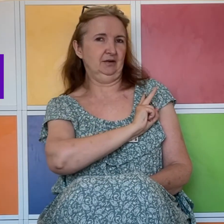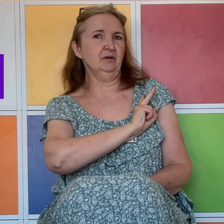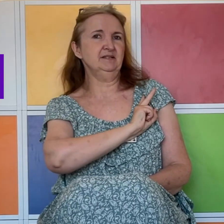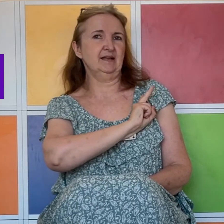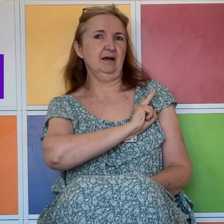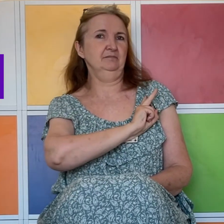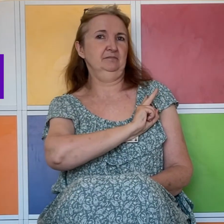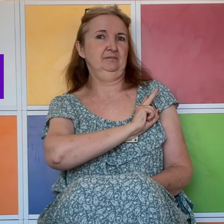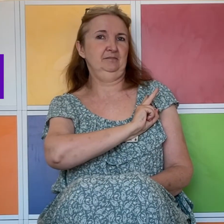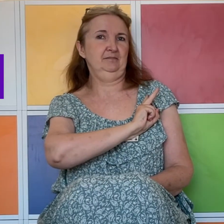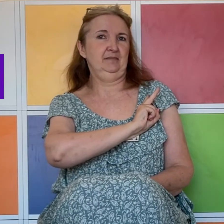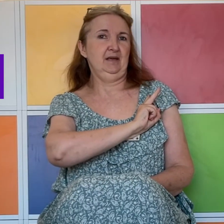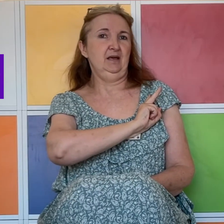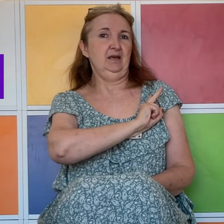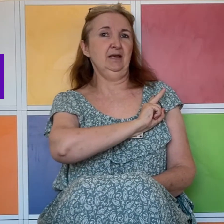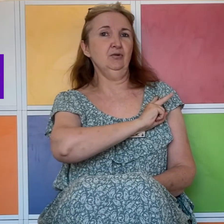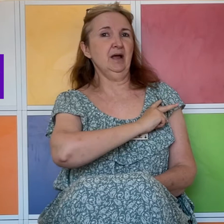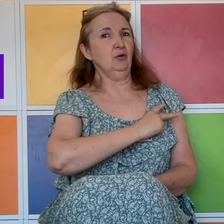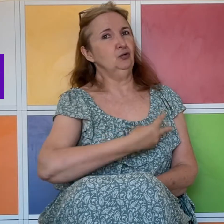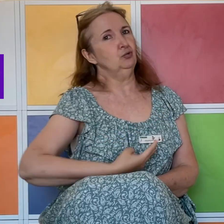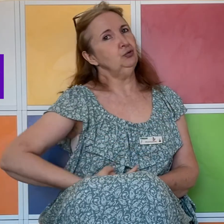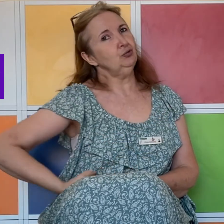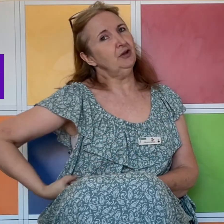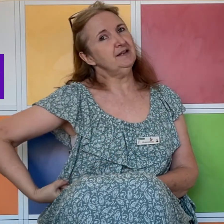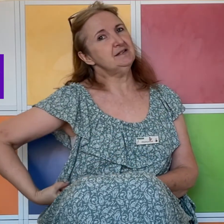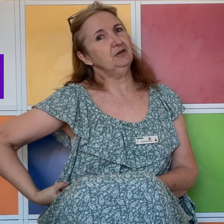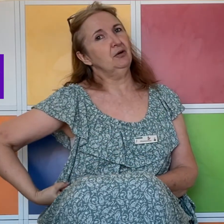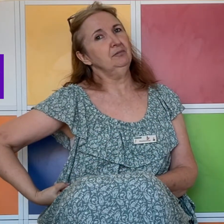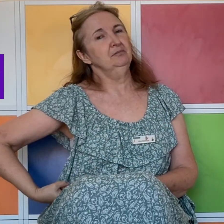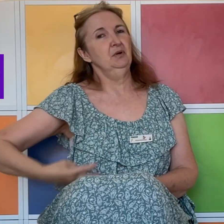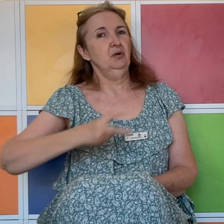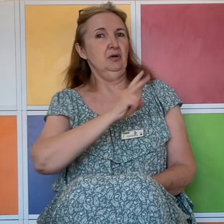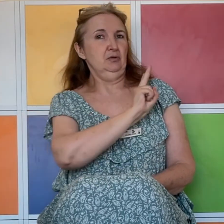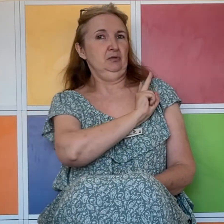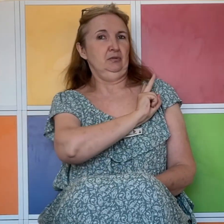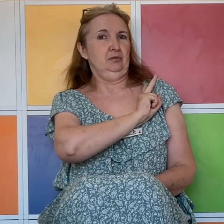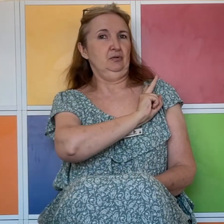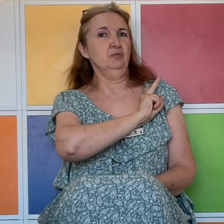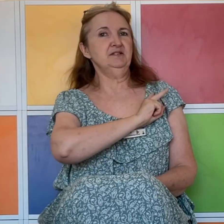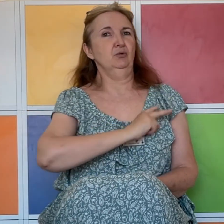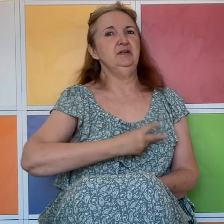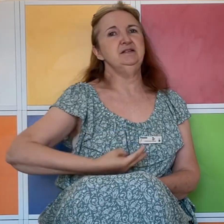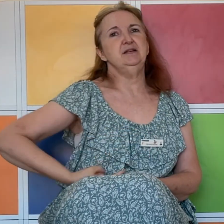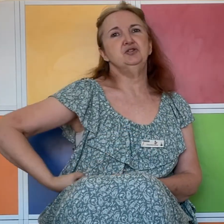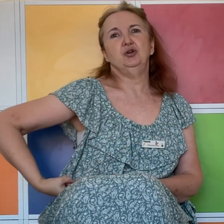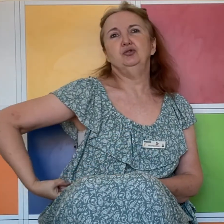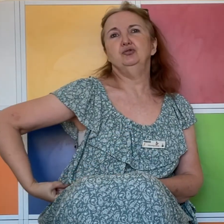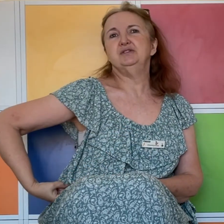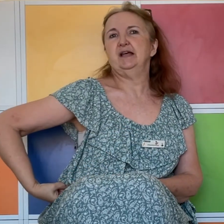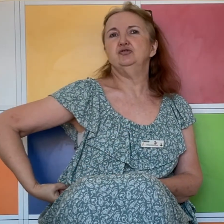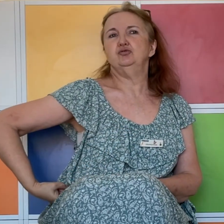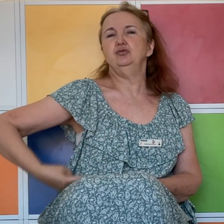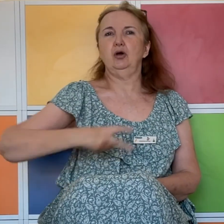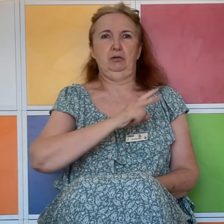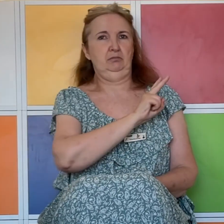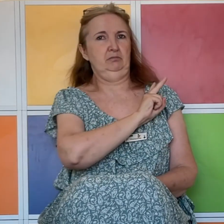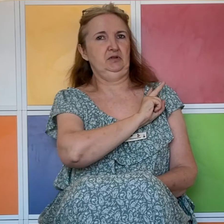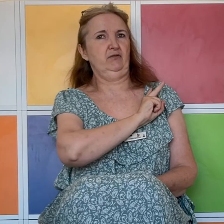comme ça et on la retourne tout en descendant. Comme si on lissait une sorte de ceinture. Vous savez,